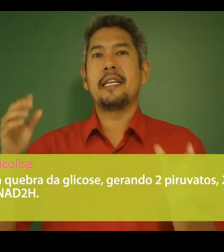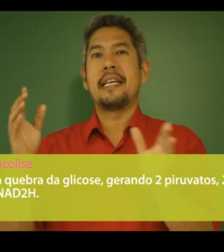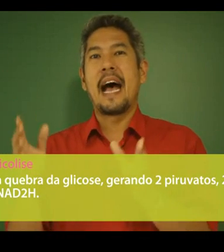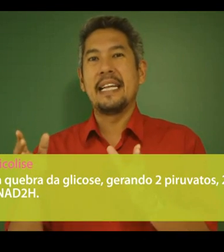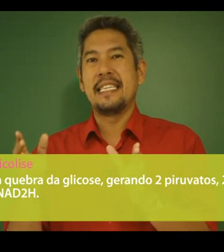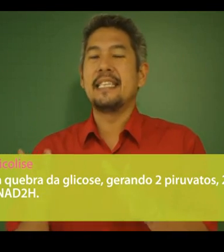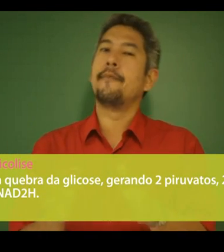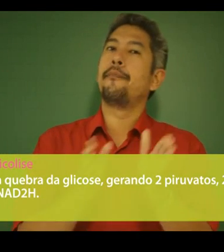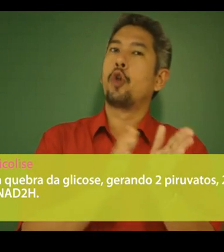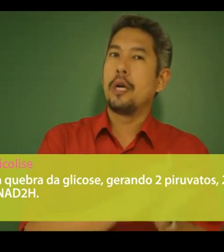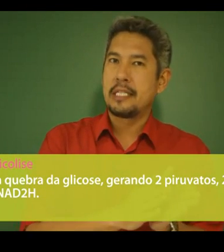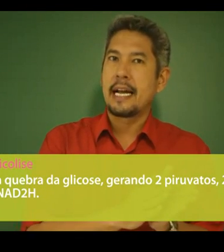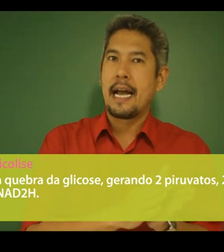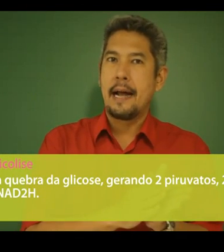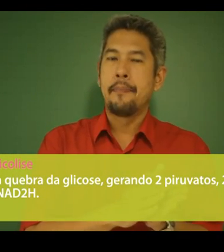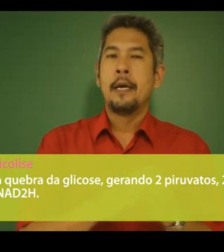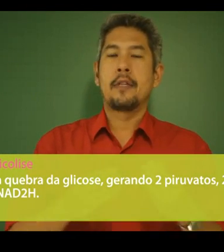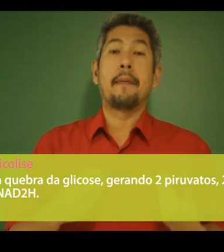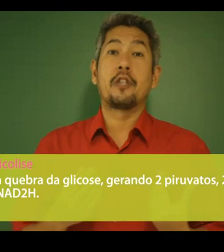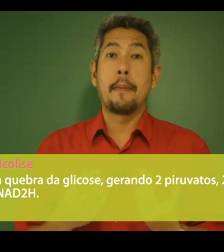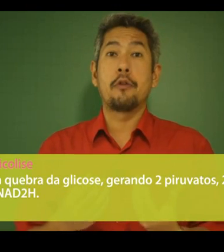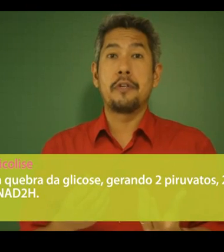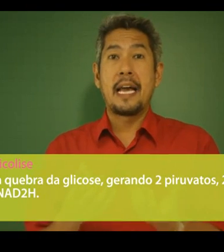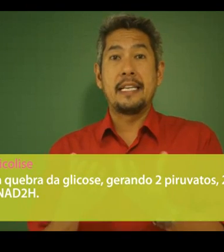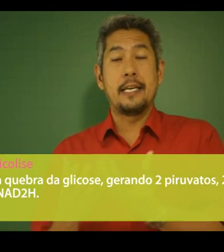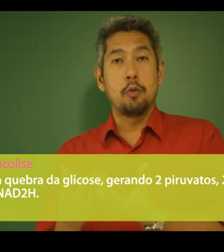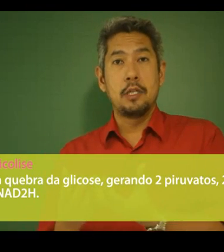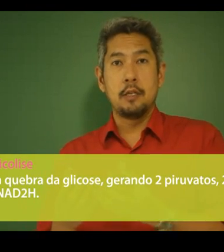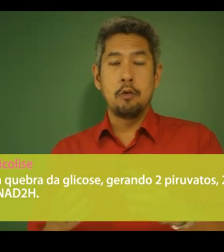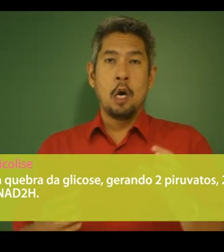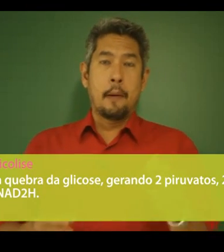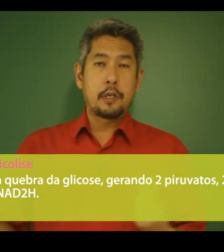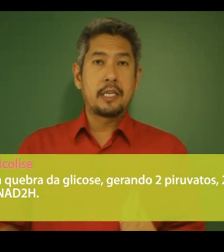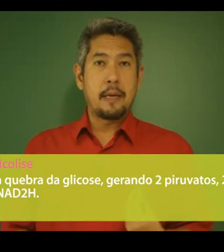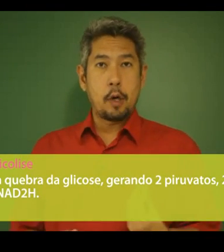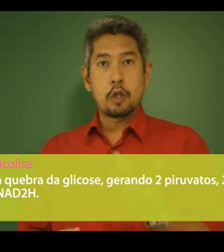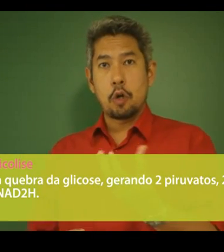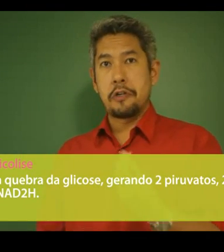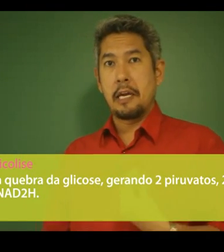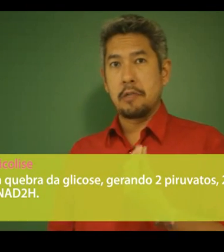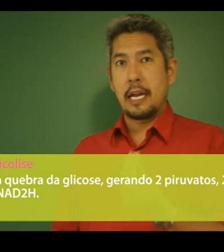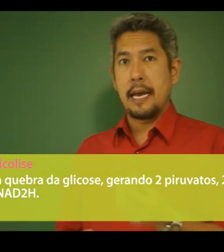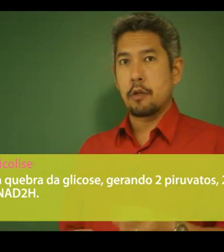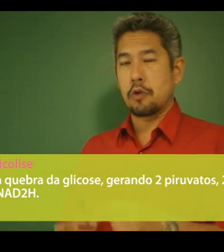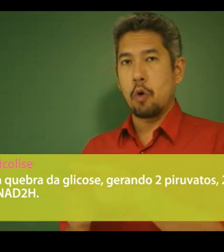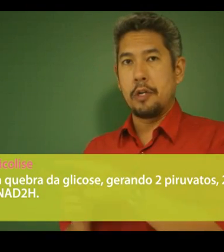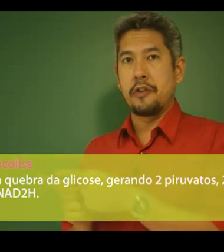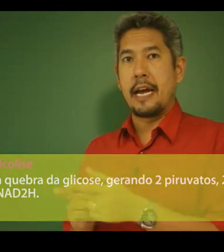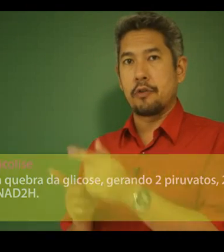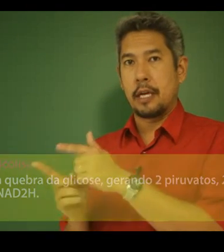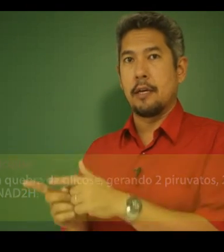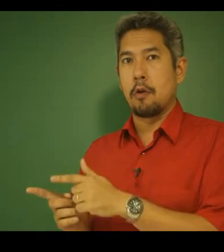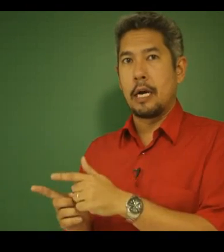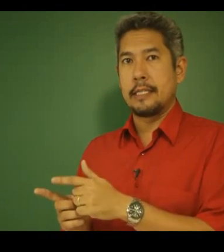NAD2H, também chamado de NAD reduzido, pois recebeu hidrogênios e elétrons originados da glicose.